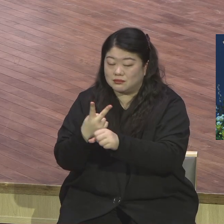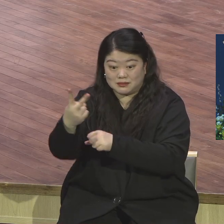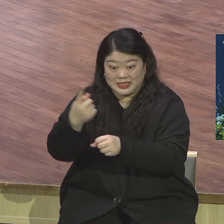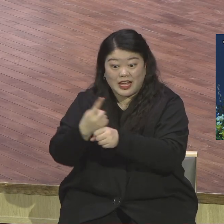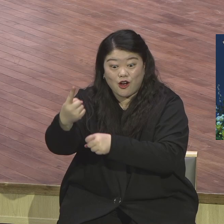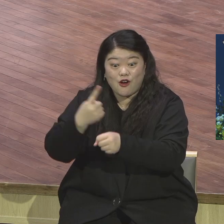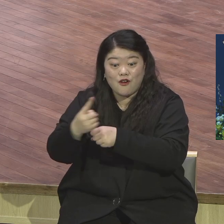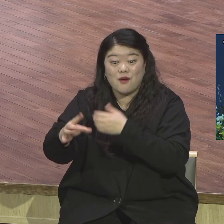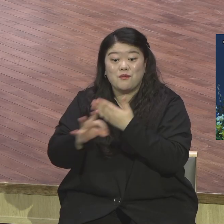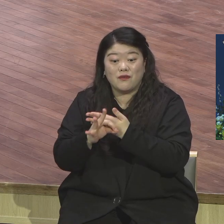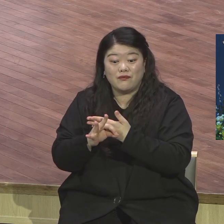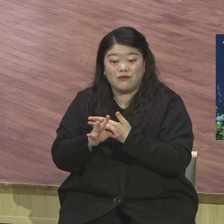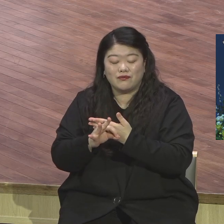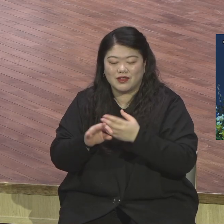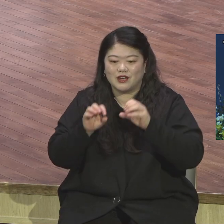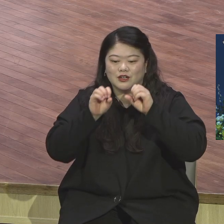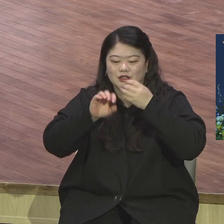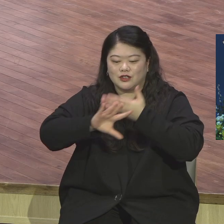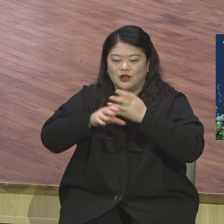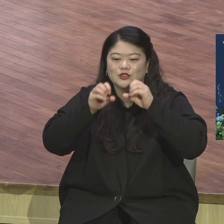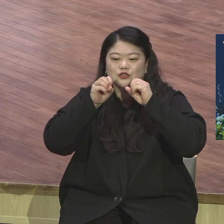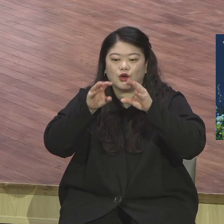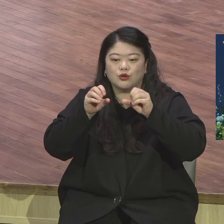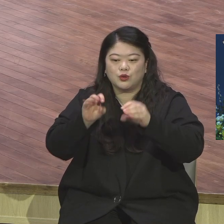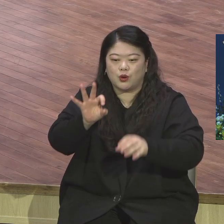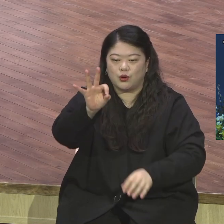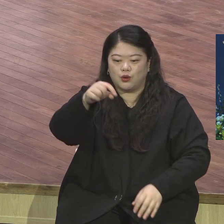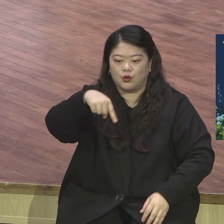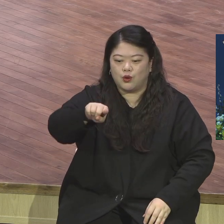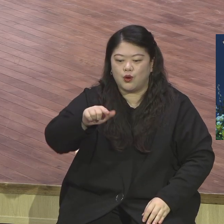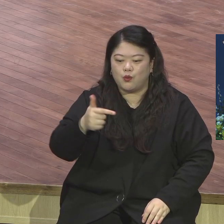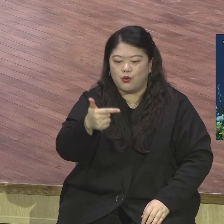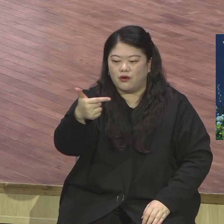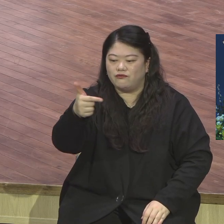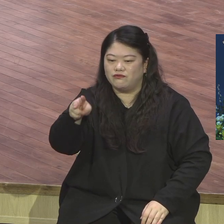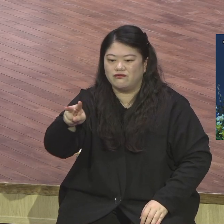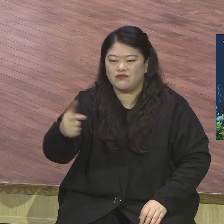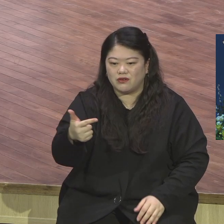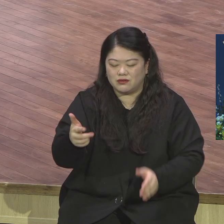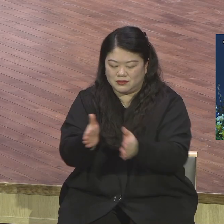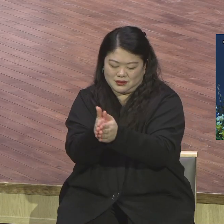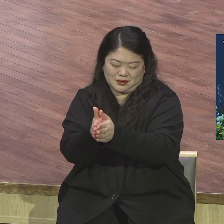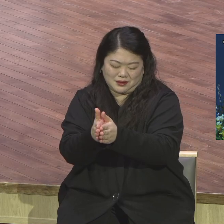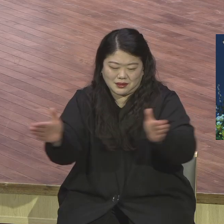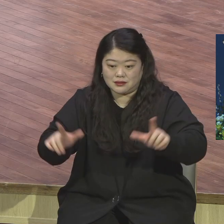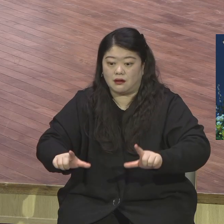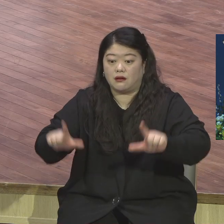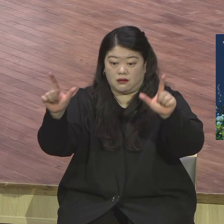원년으로 삼자. 전 세계를 그냥 보금을 가지고 우리가 전 세계로 나가자.